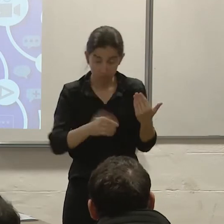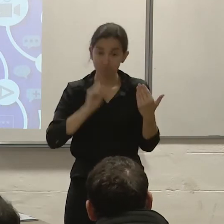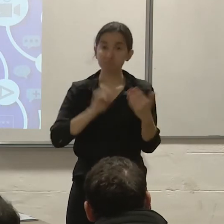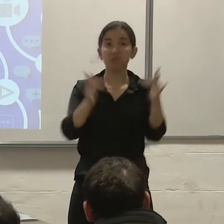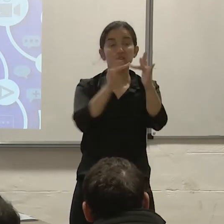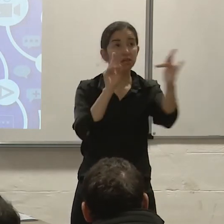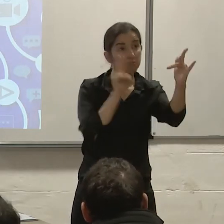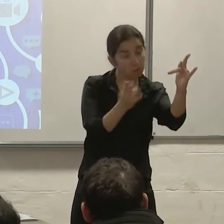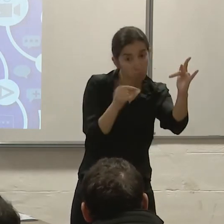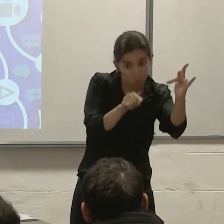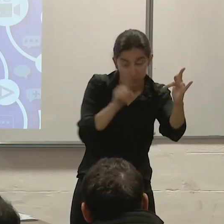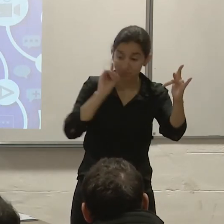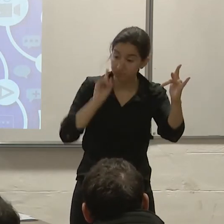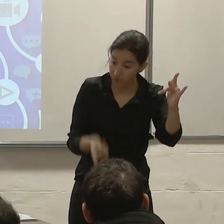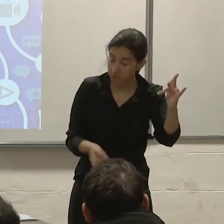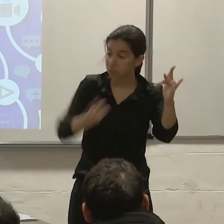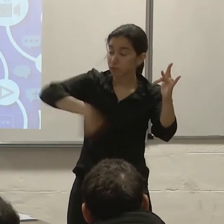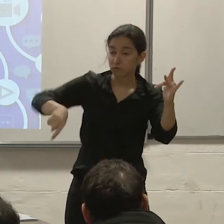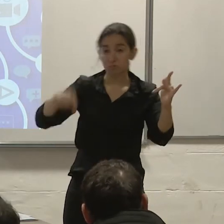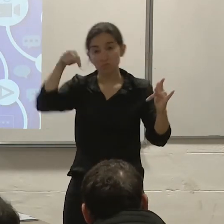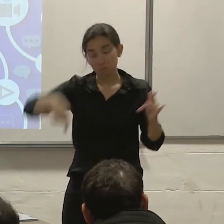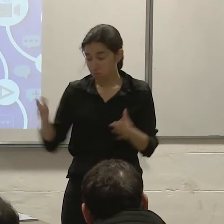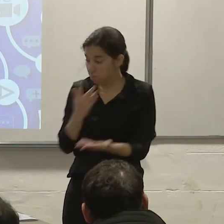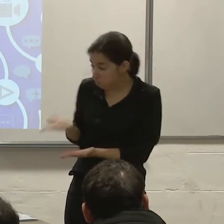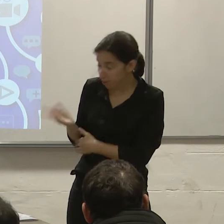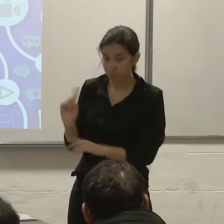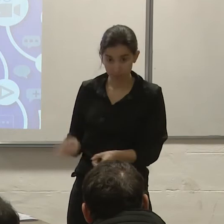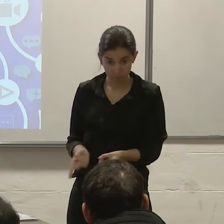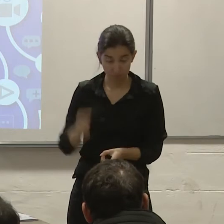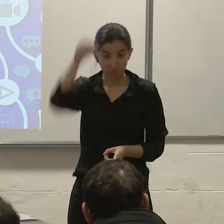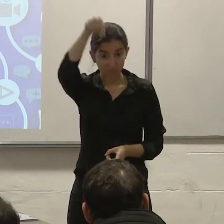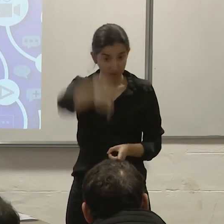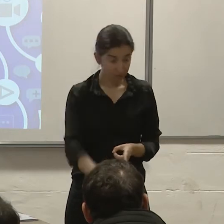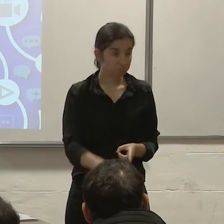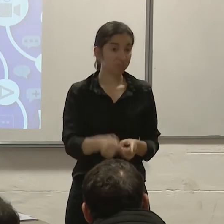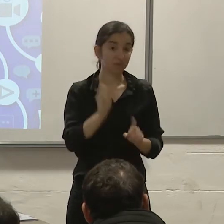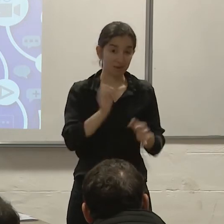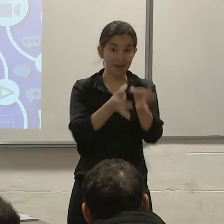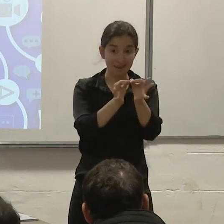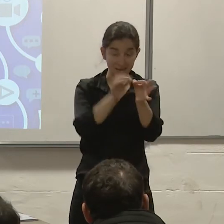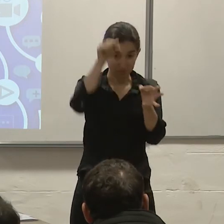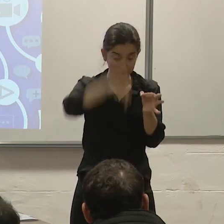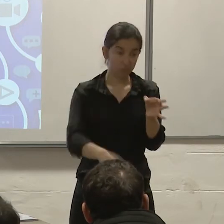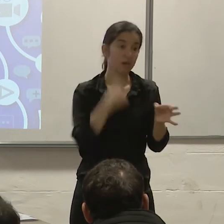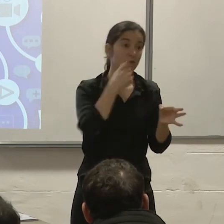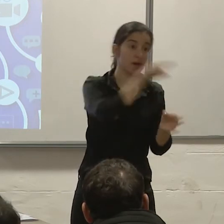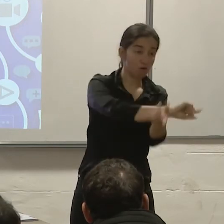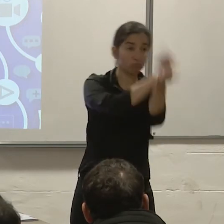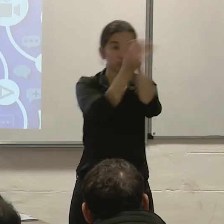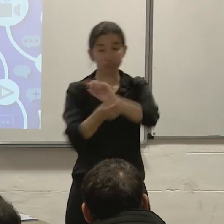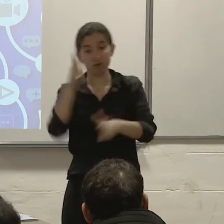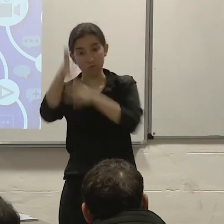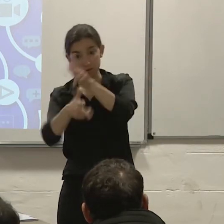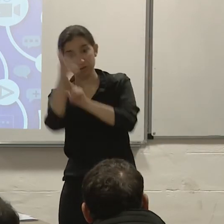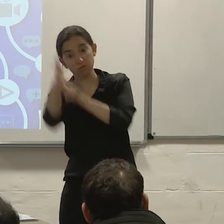organismo. La propia audiencia cuenta también con interpretación lengua de señas argentina-español. Además